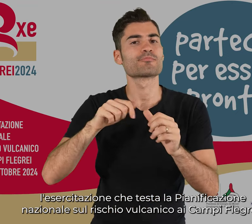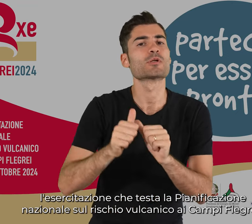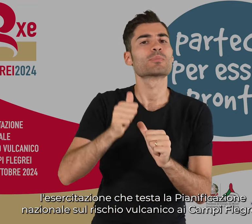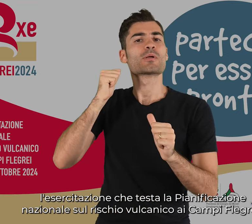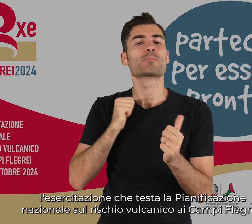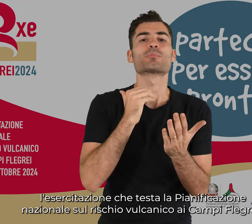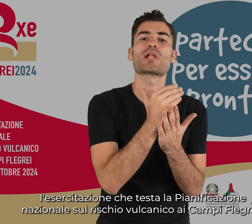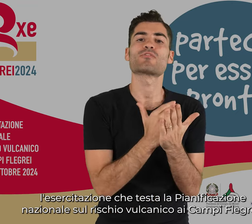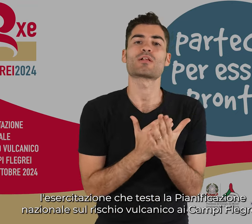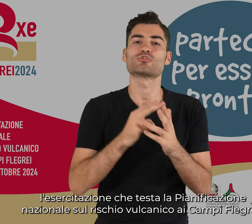flegrei.